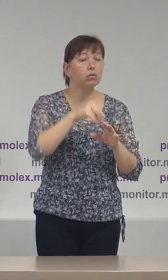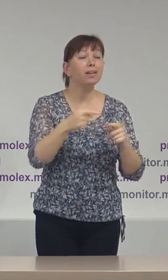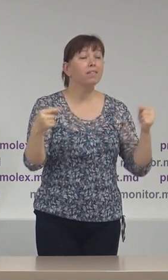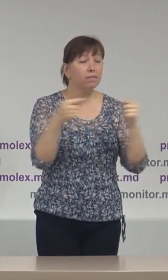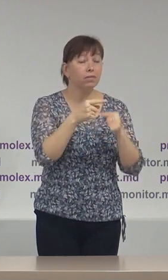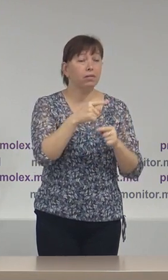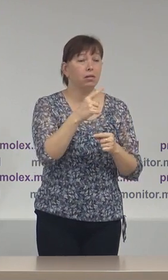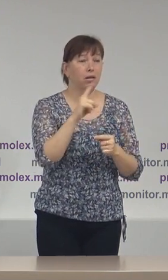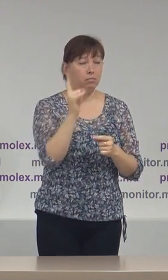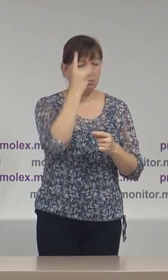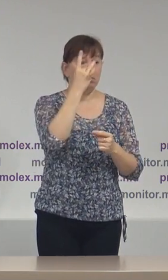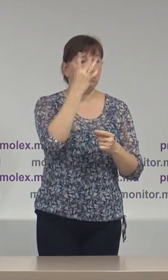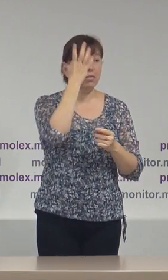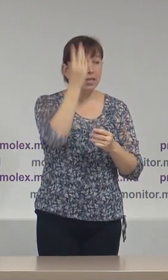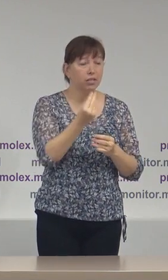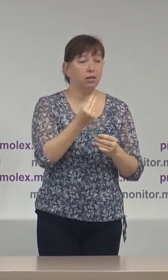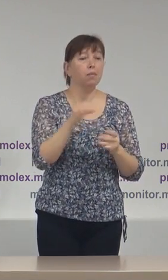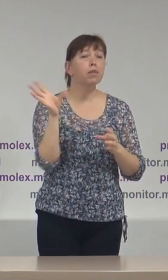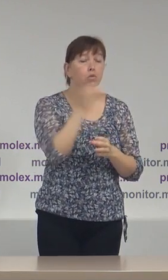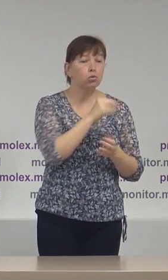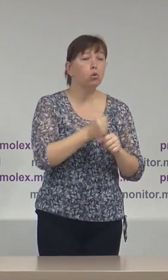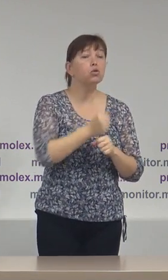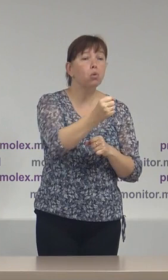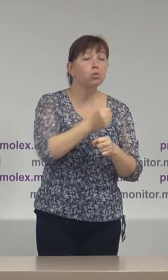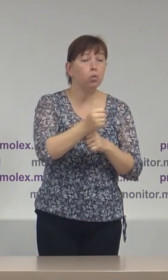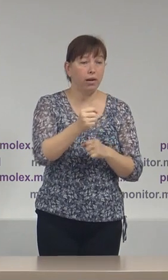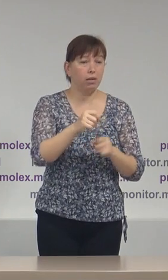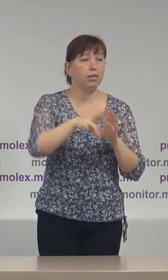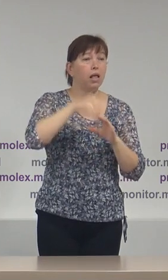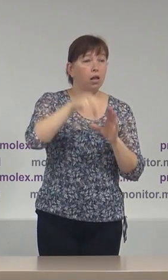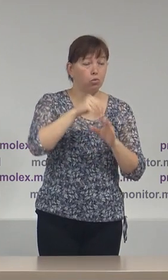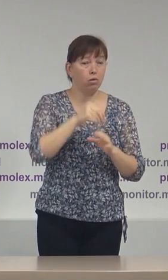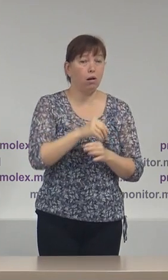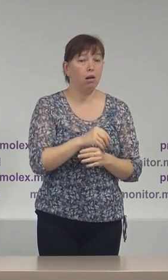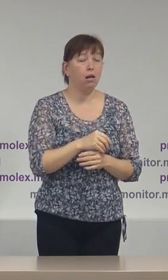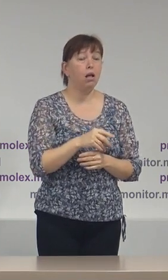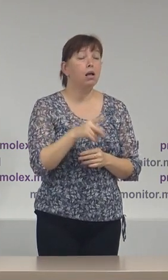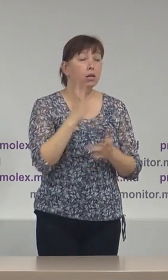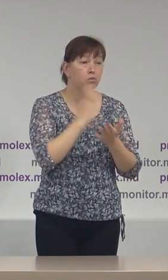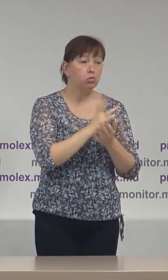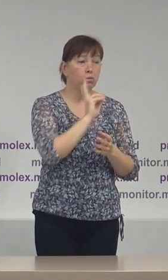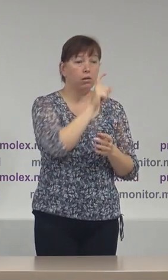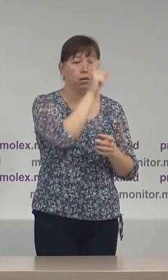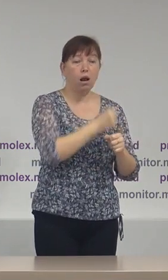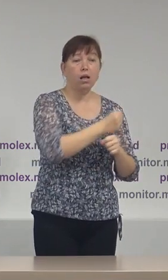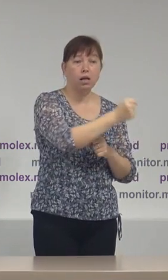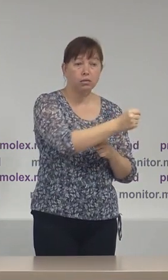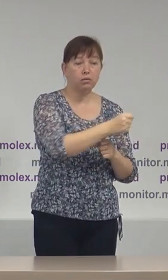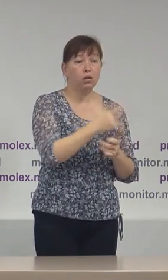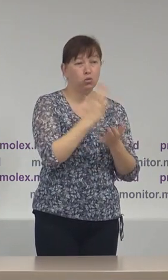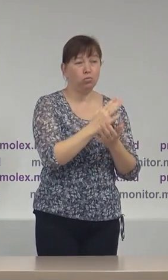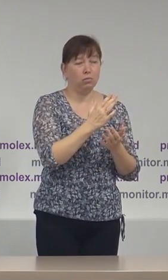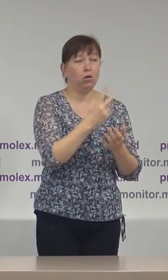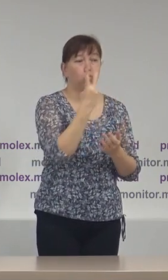pentru toți concurenții electorali, suntem iarăși în situație în care anumiți concurenții electorali, cel puțin 2,